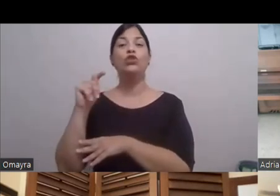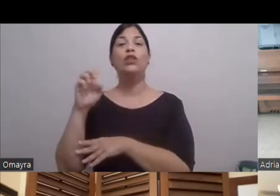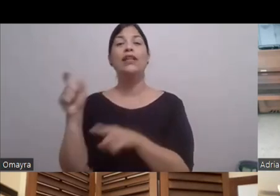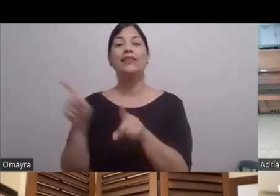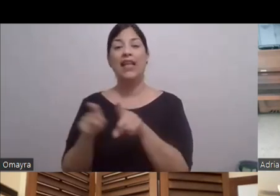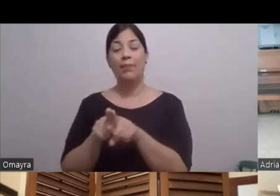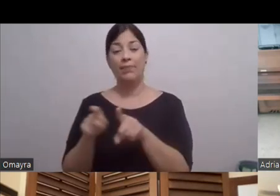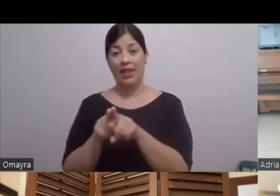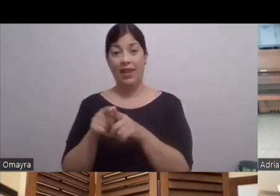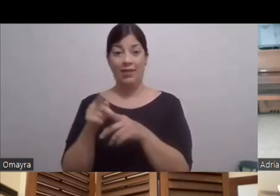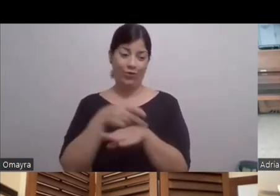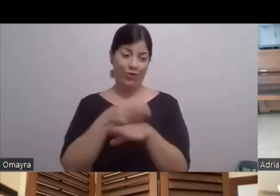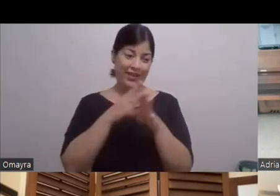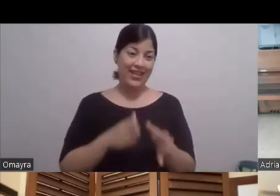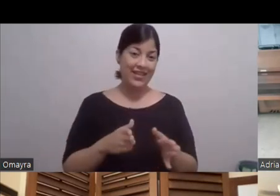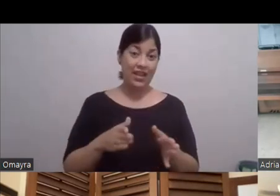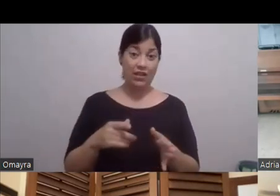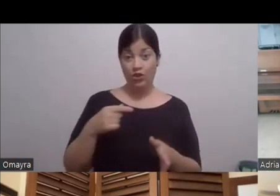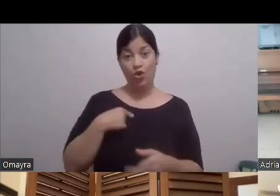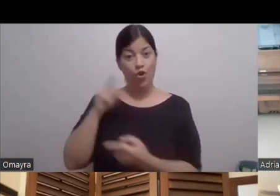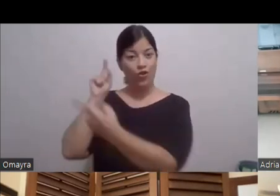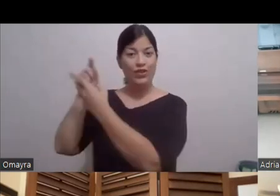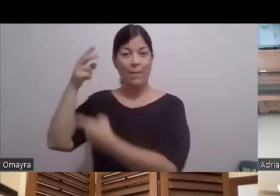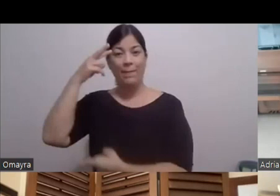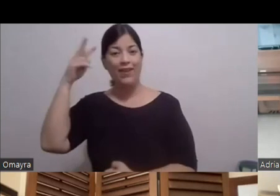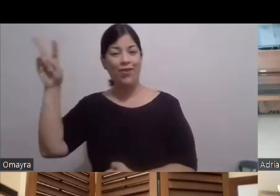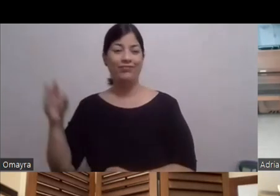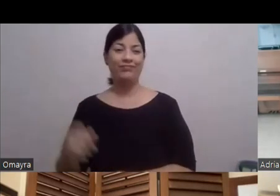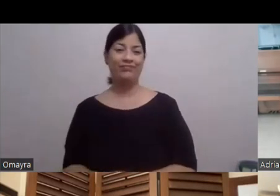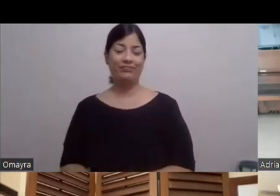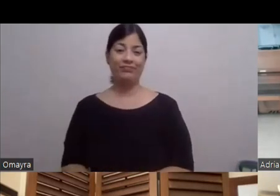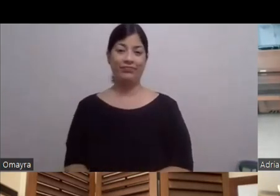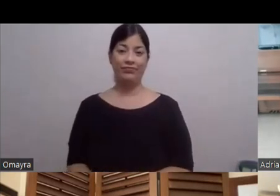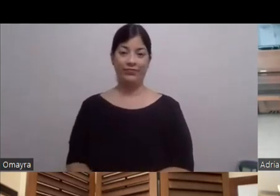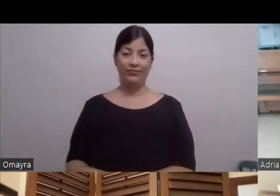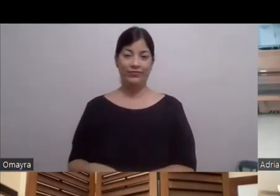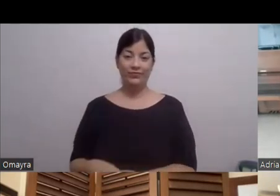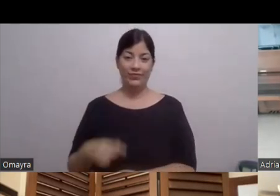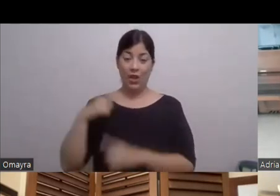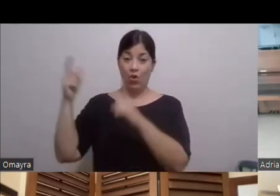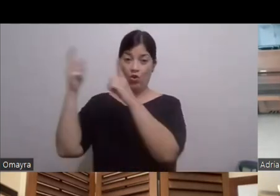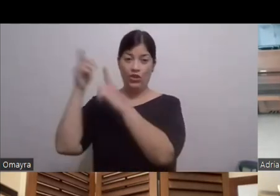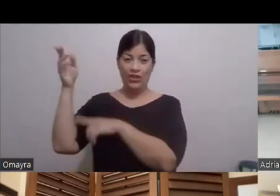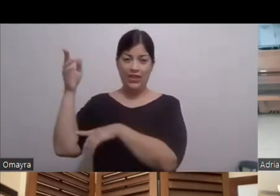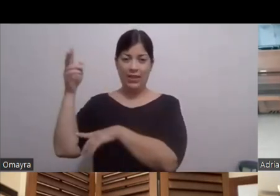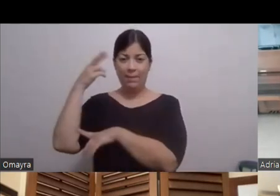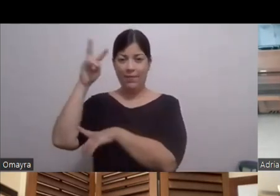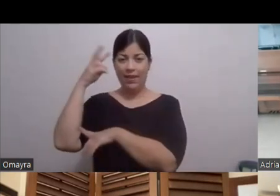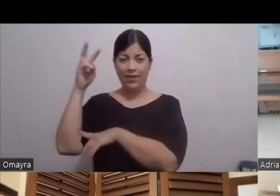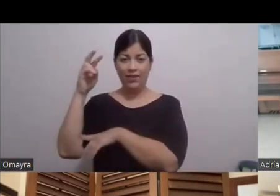México Porque ya está radicada En México Yo la conocí a ella En México Haciendo Cuando hicimos Niki Jam Este